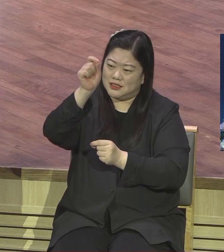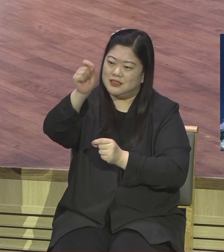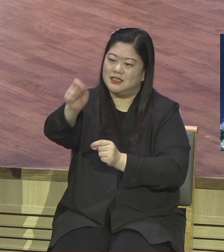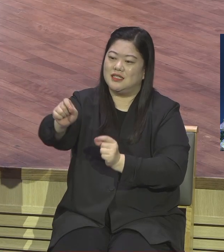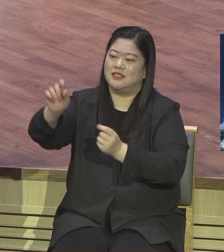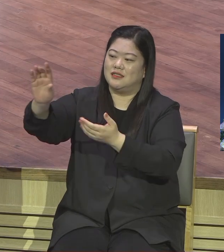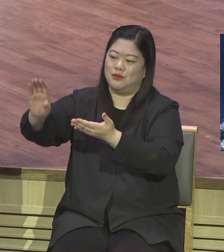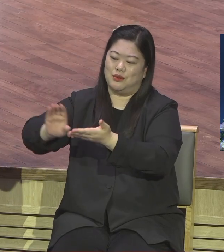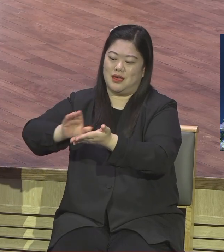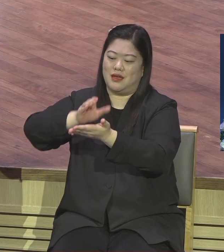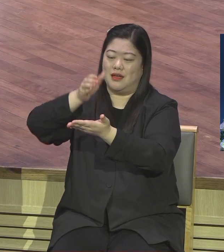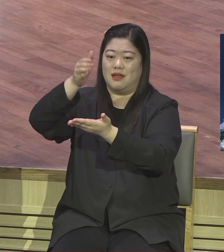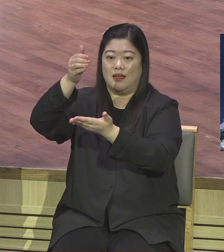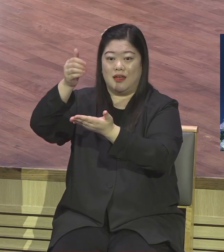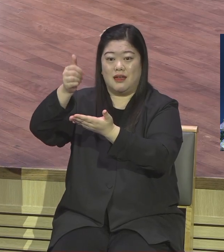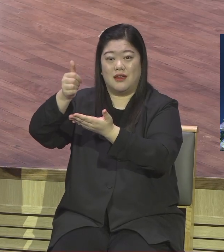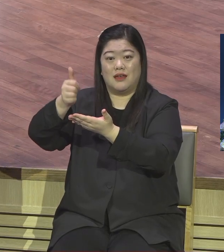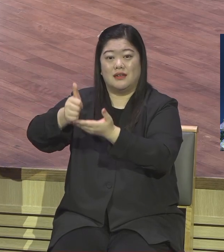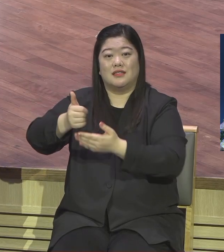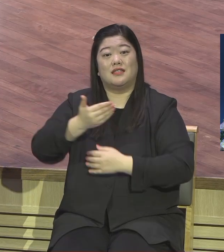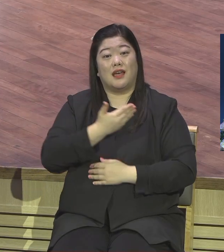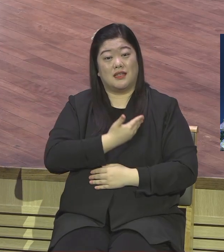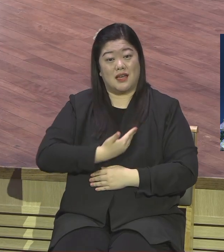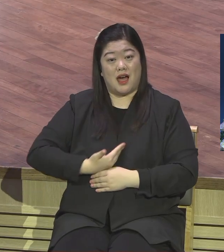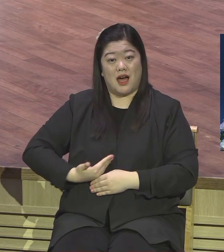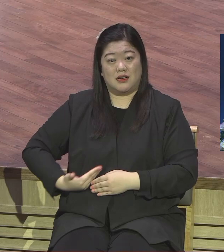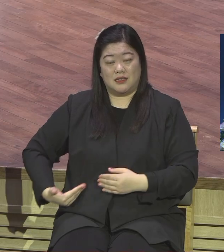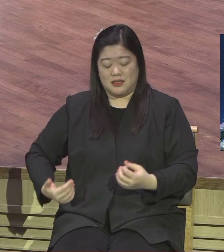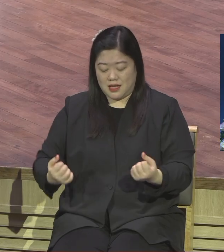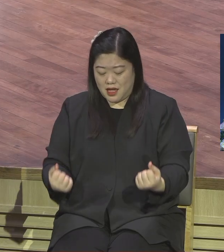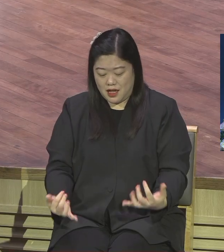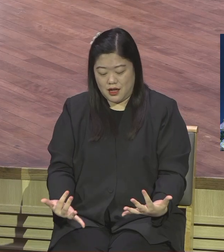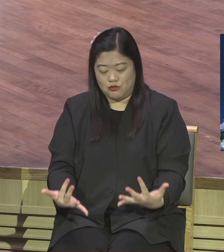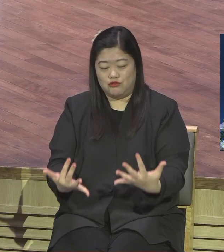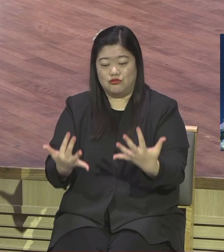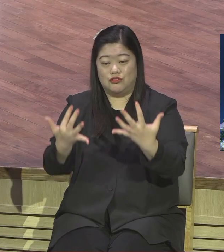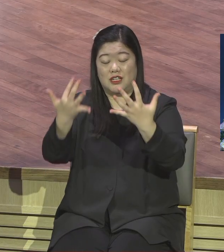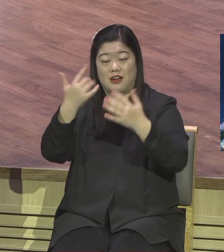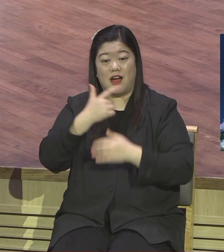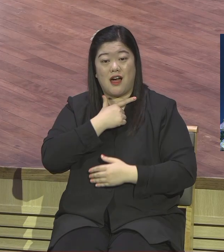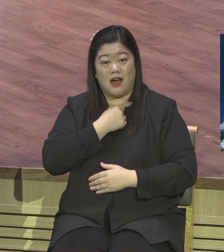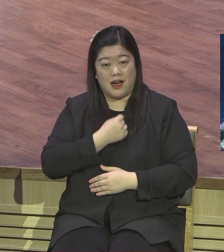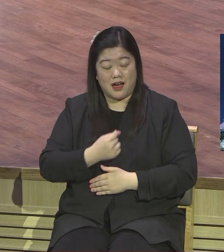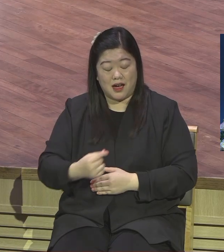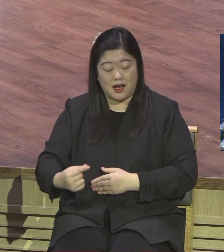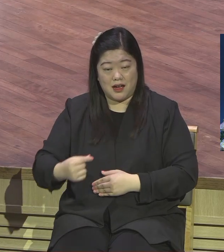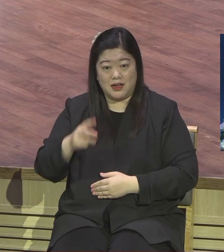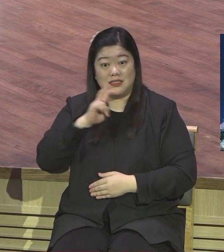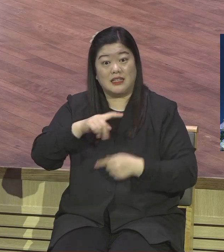그리스도의 제자를 세우리라 아멘